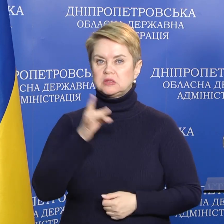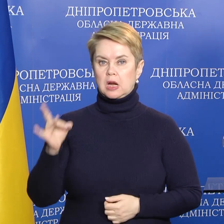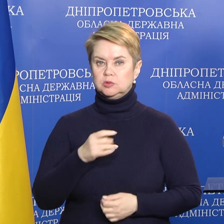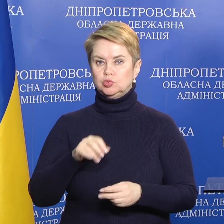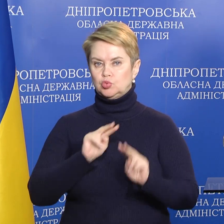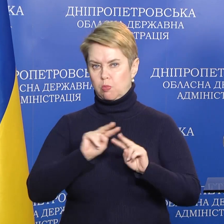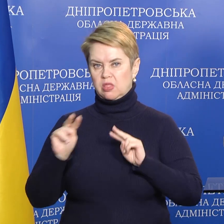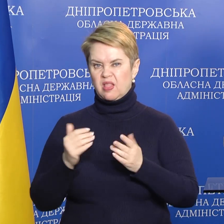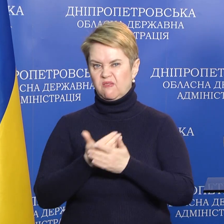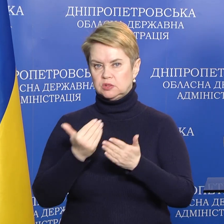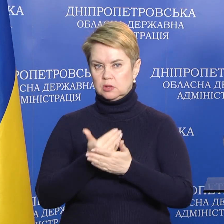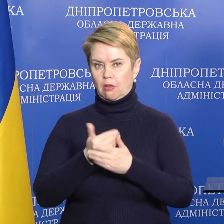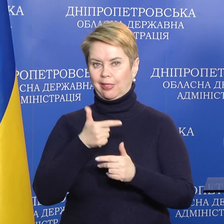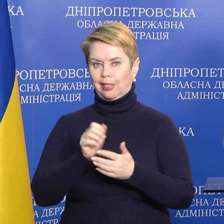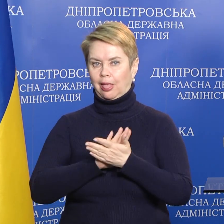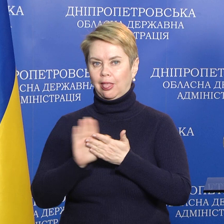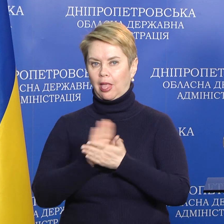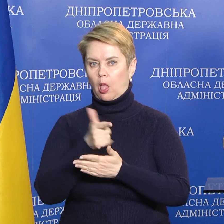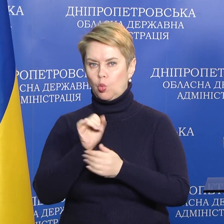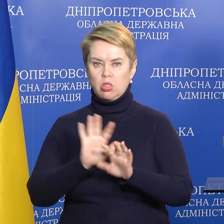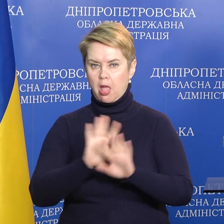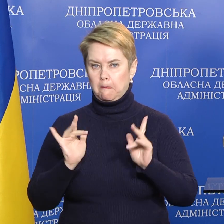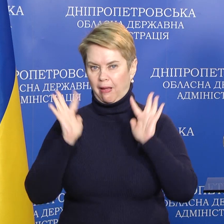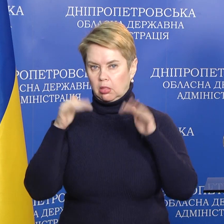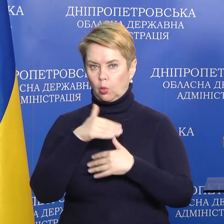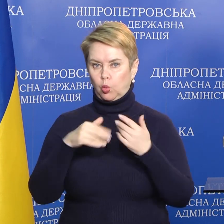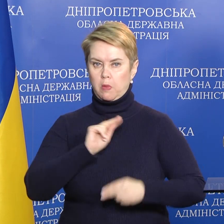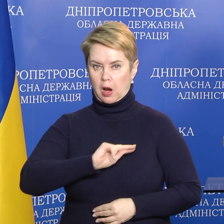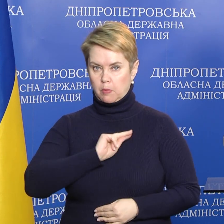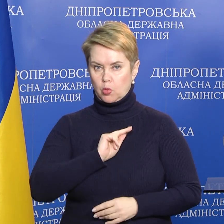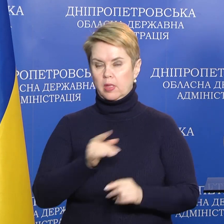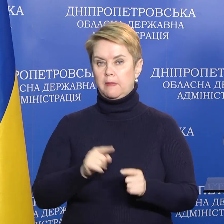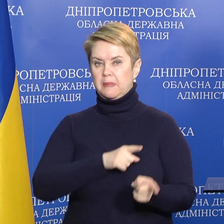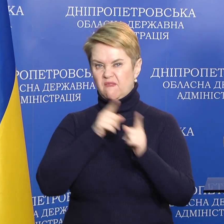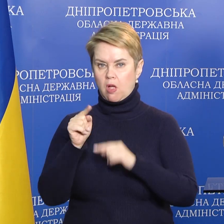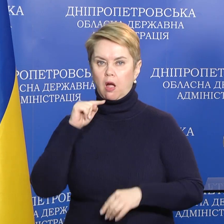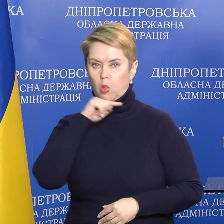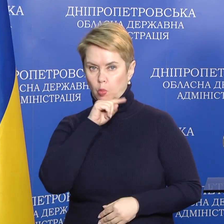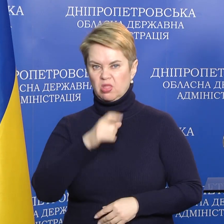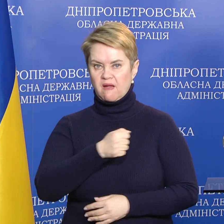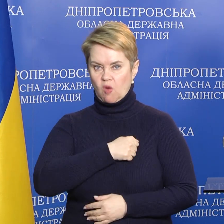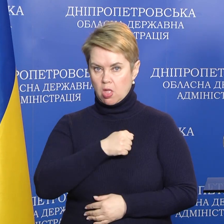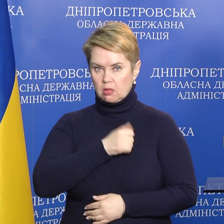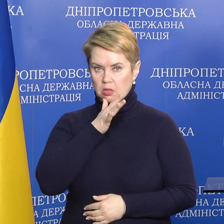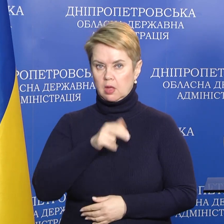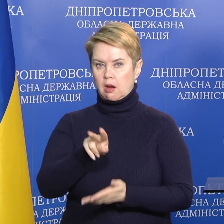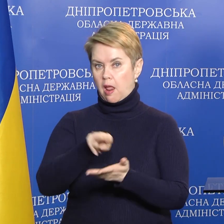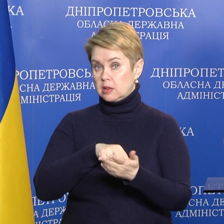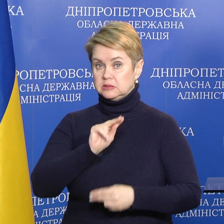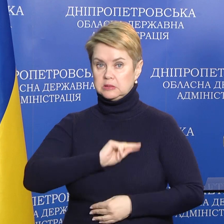раз. Соблюдаем информационную геену. Не паникуем. Работаем, переводим экономику на военные рельсы.